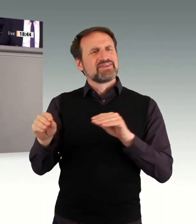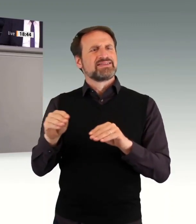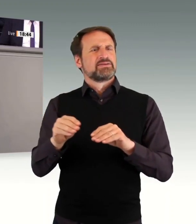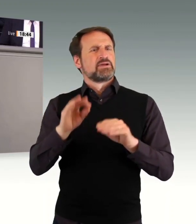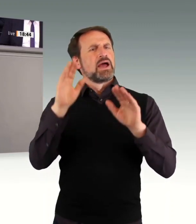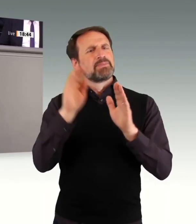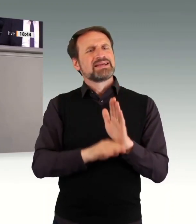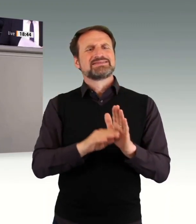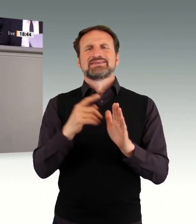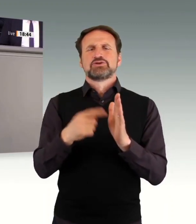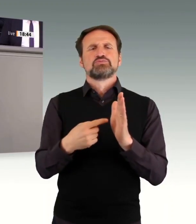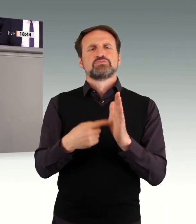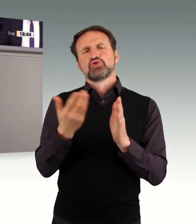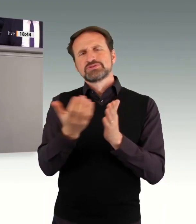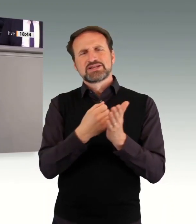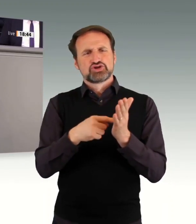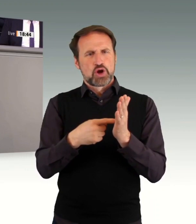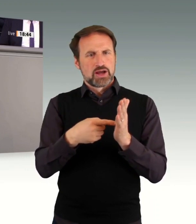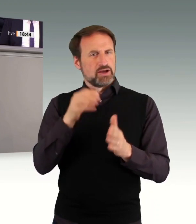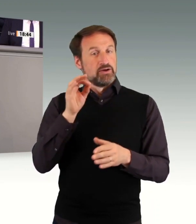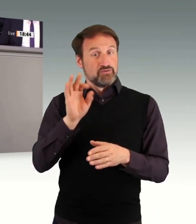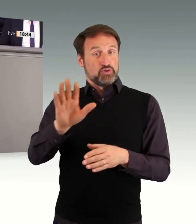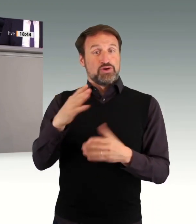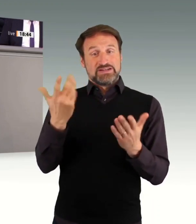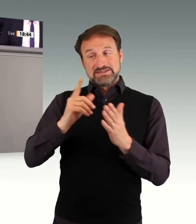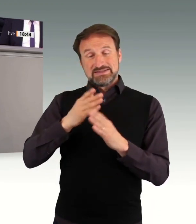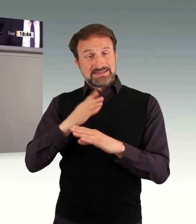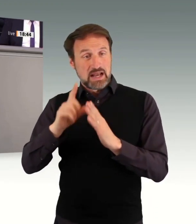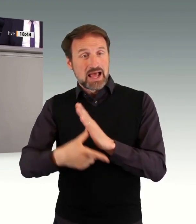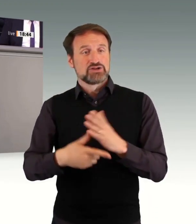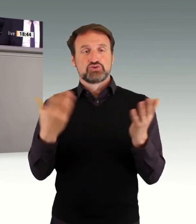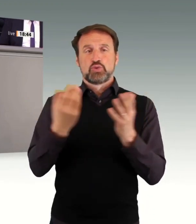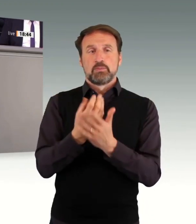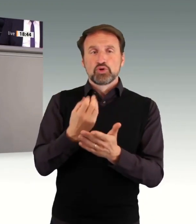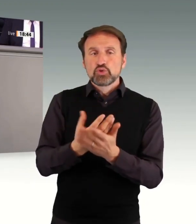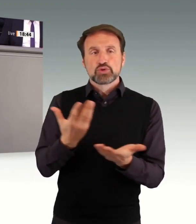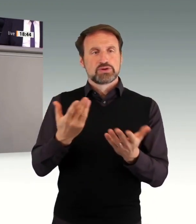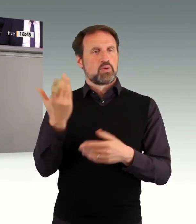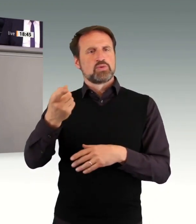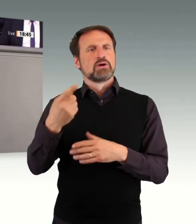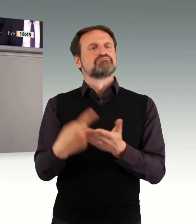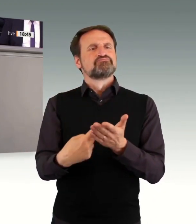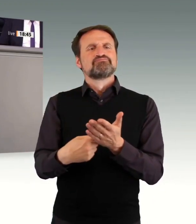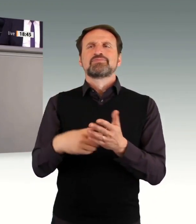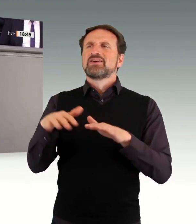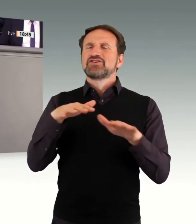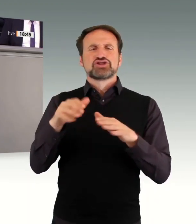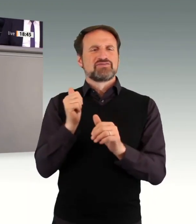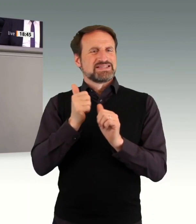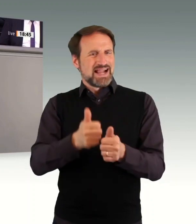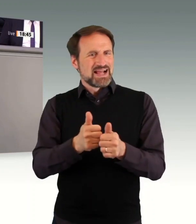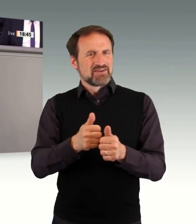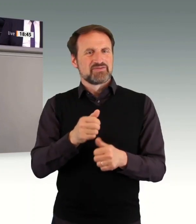bei der bevorzugten Vergabe an diese Unternehmen durch öffentliche Auftraggeber und bei der notwendig werdenden Angleichung beim